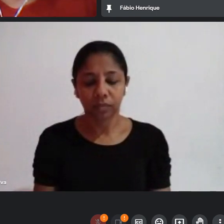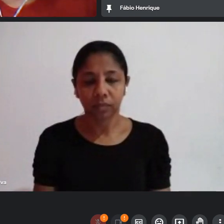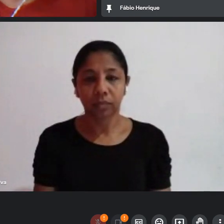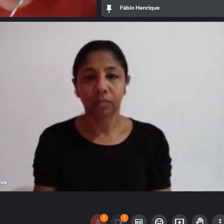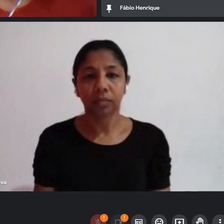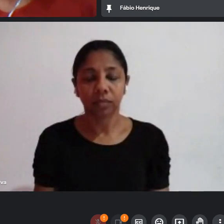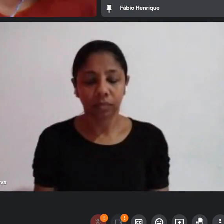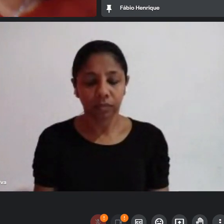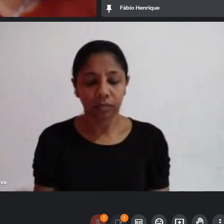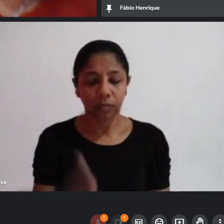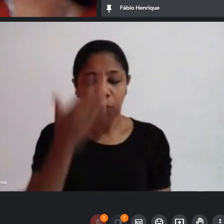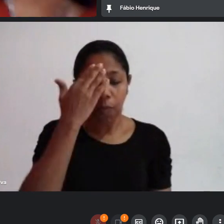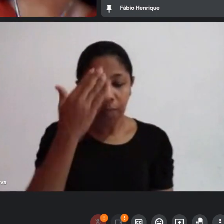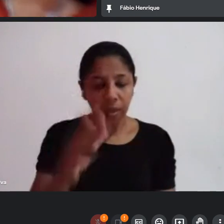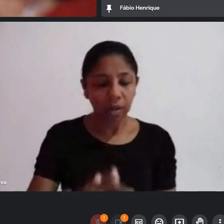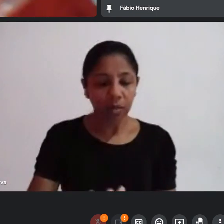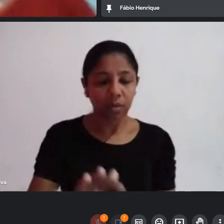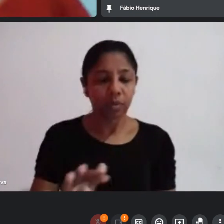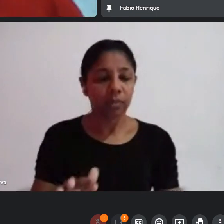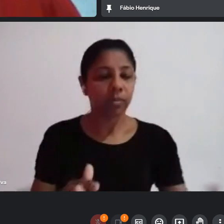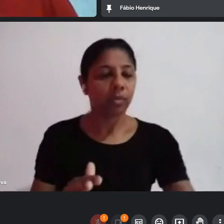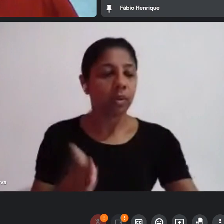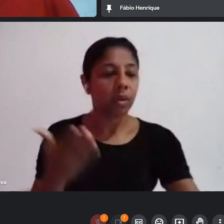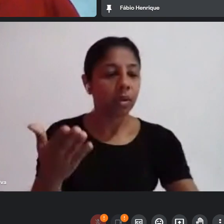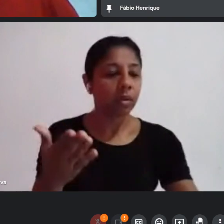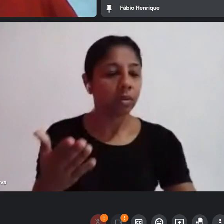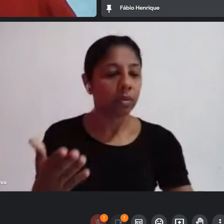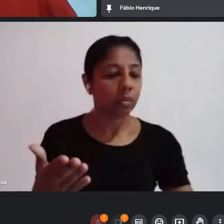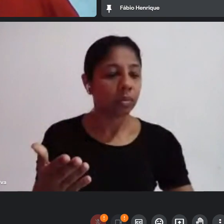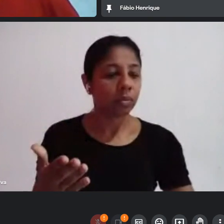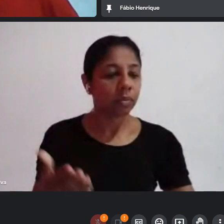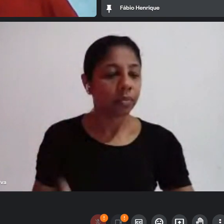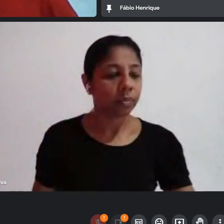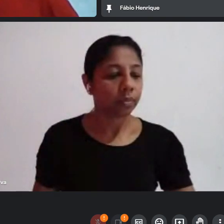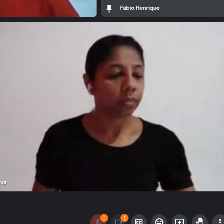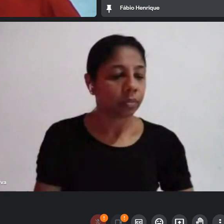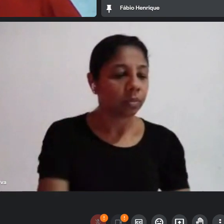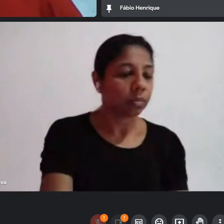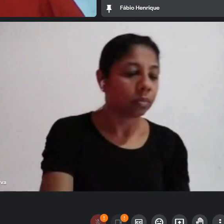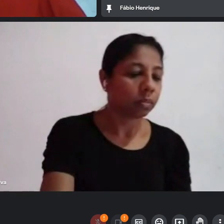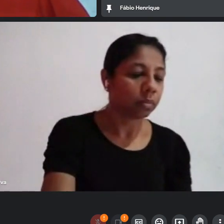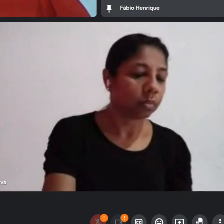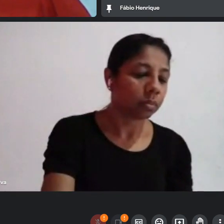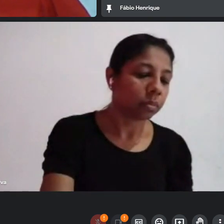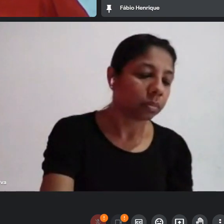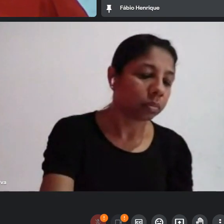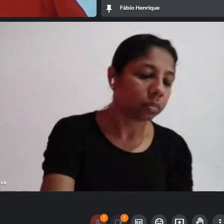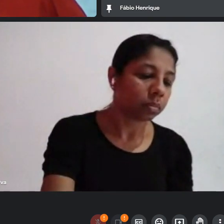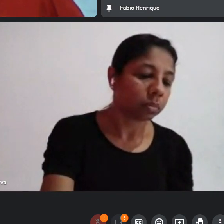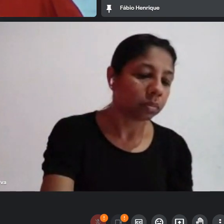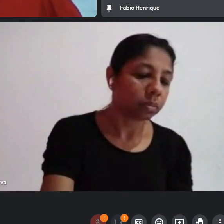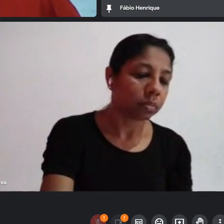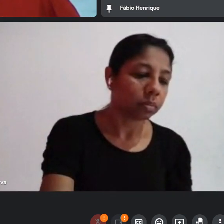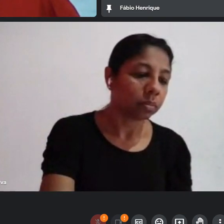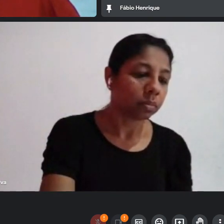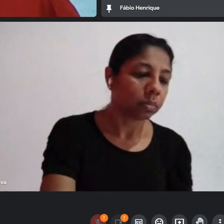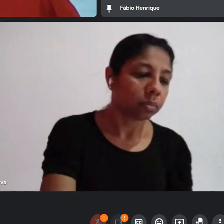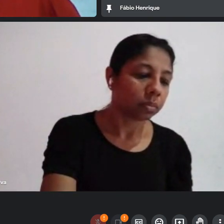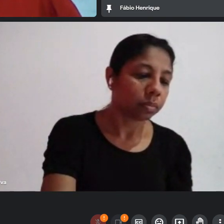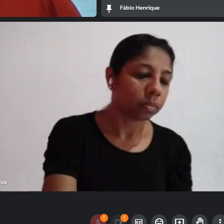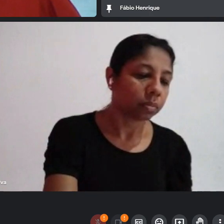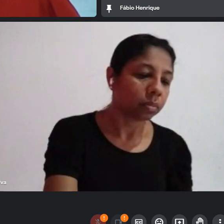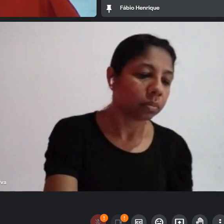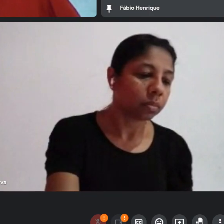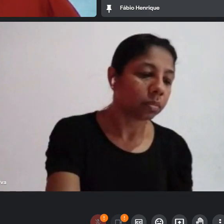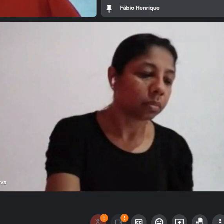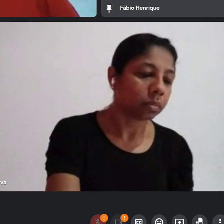Obrigada exatamente isso gente a intenção até nesse momento que a gente está tendo agora de diálogo é como fazer com que esse recurso